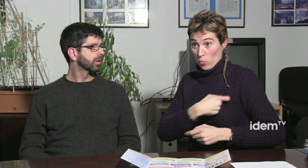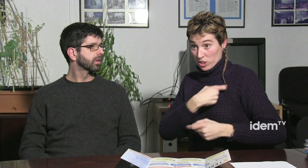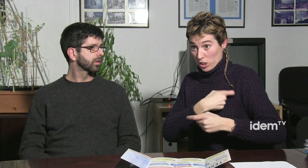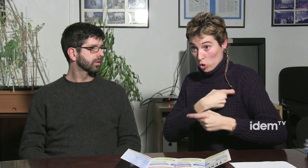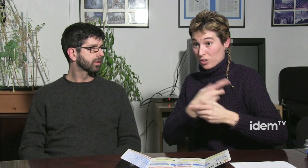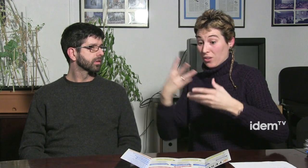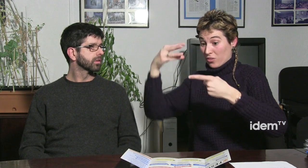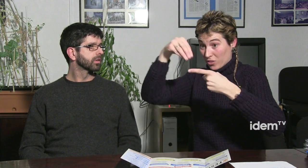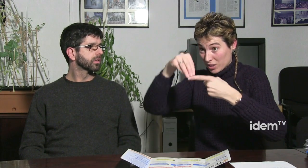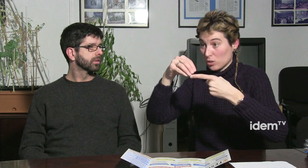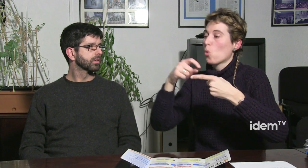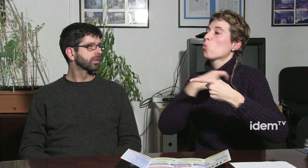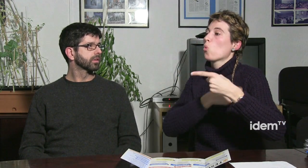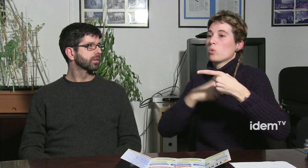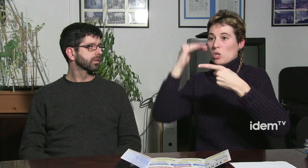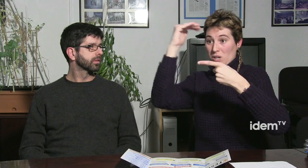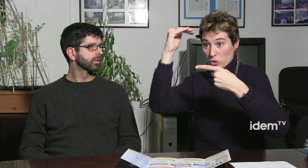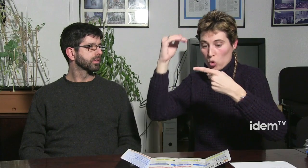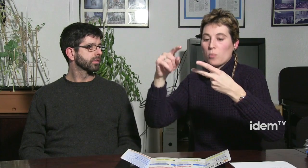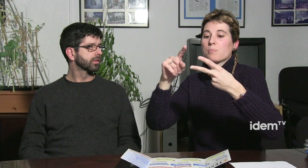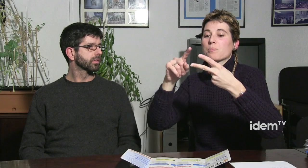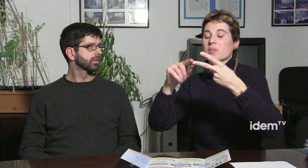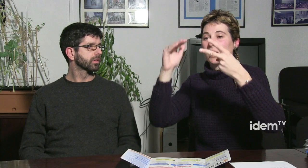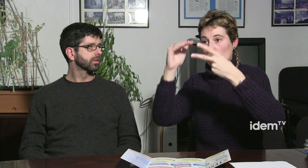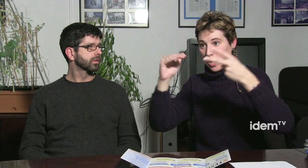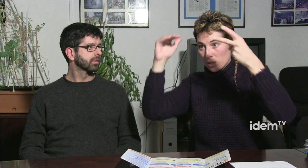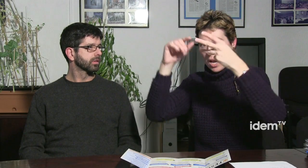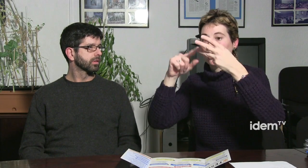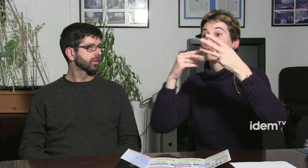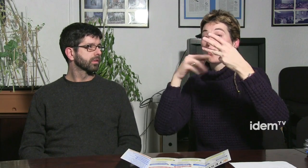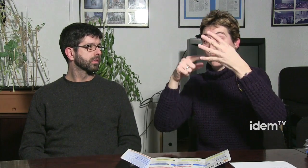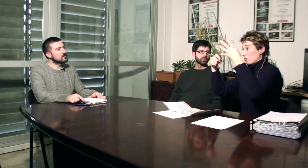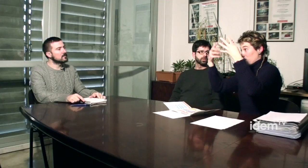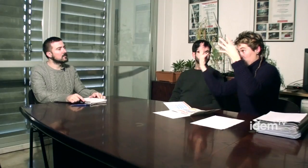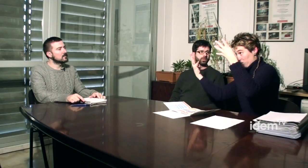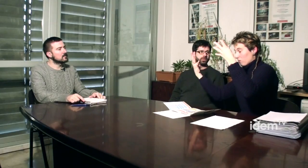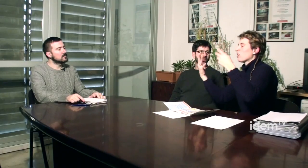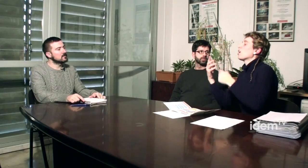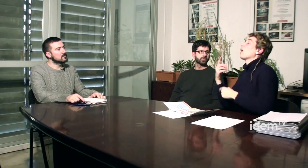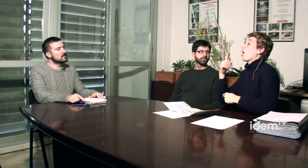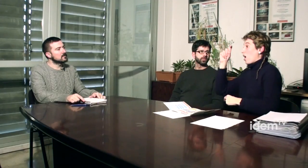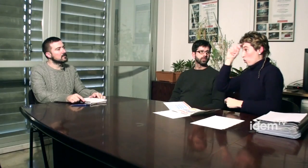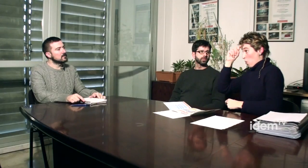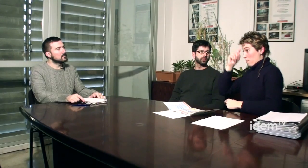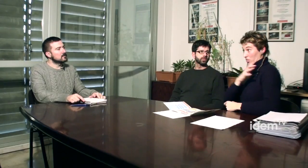significa quatre comissions la comissió de persones grans, comissió de joventut, la comissió de